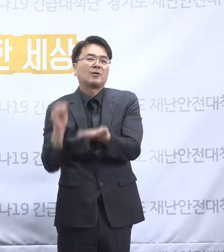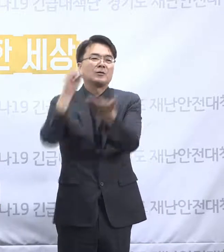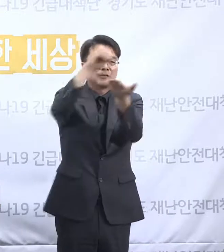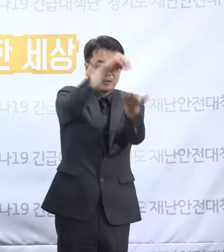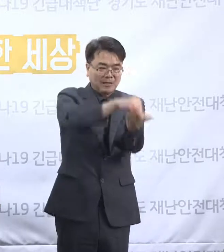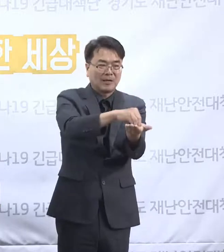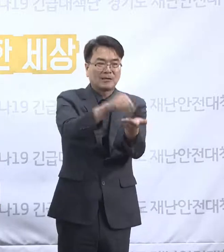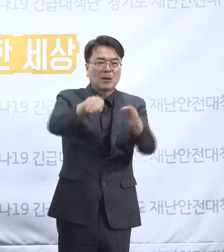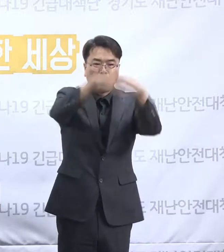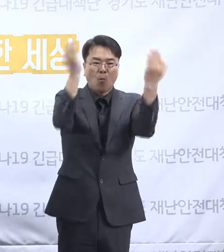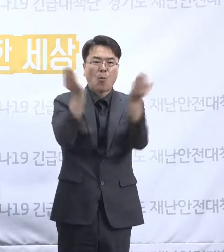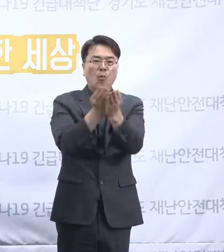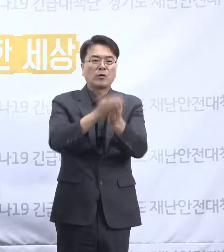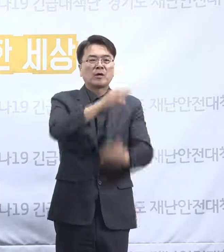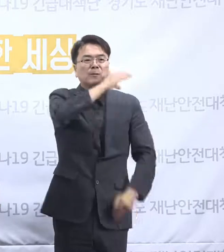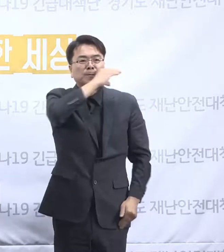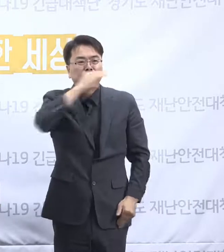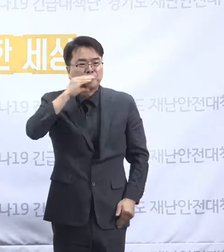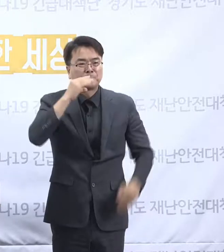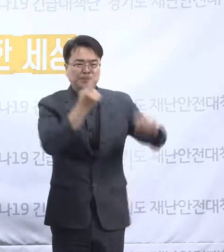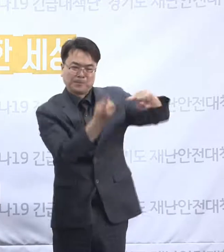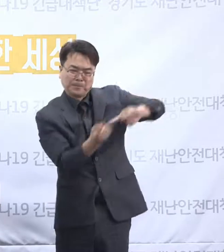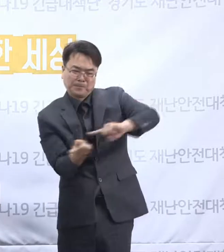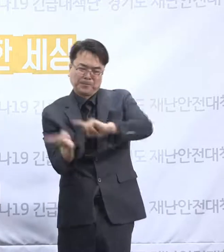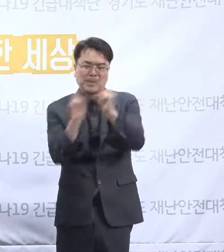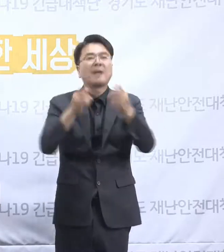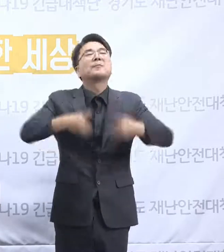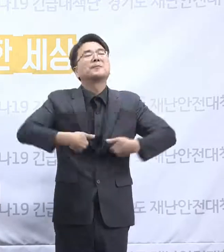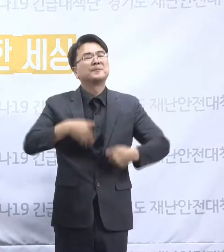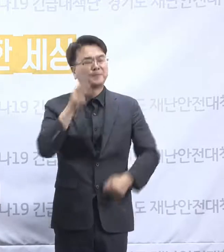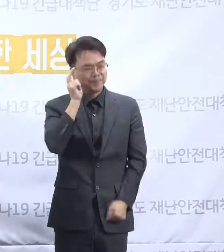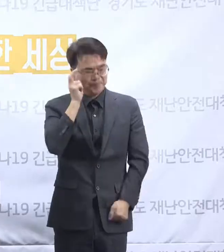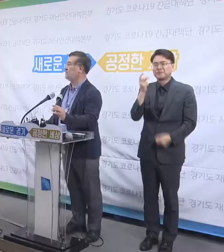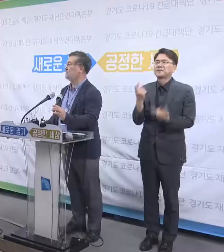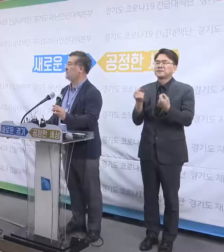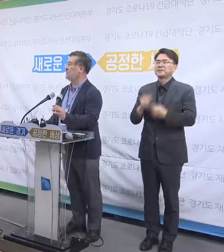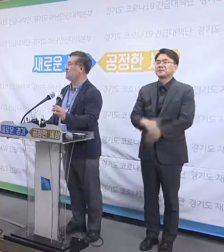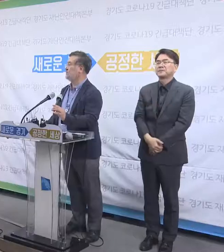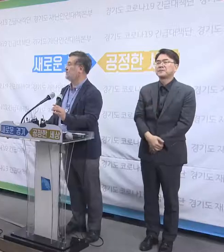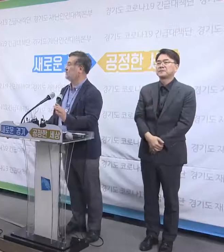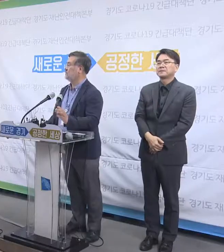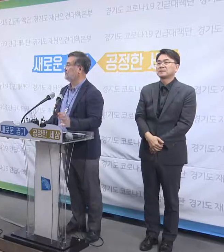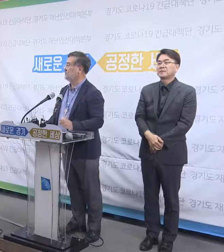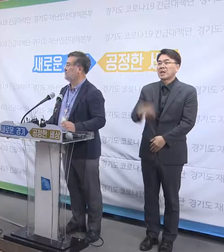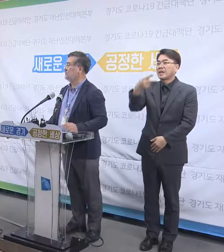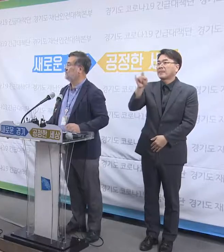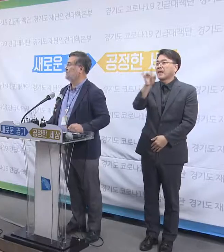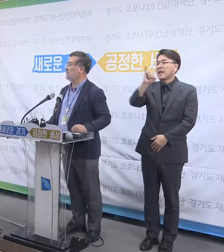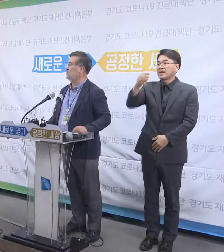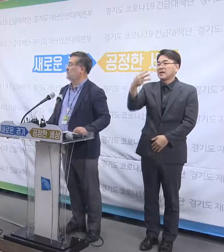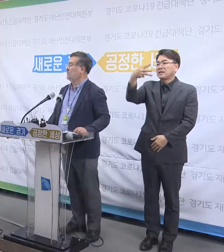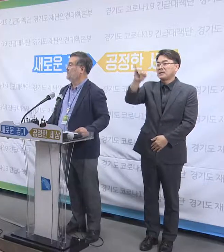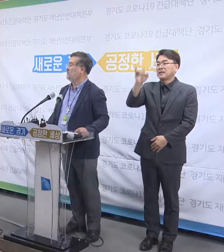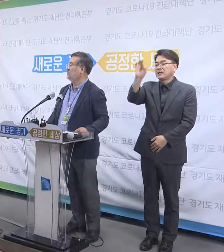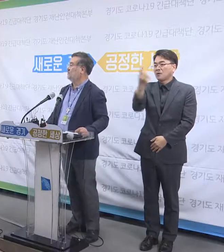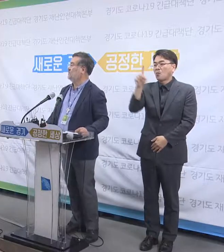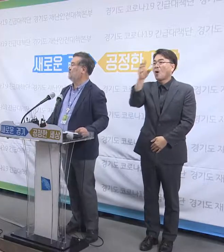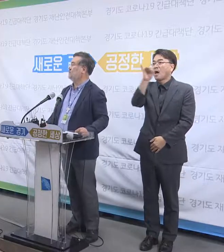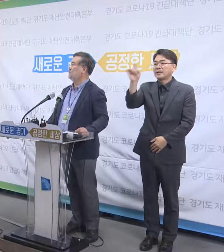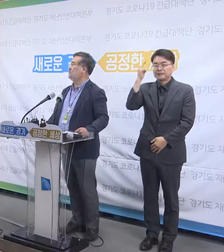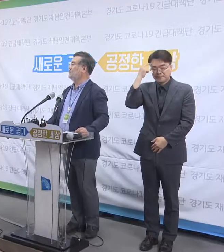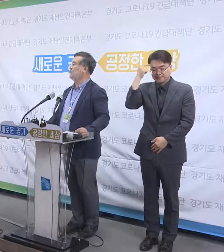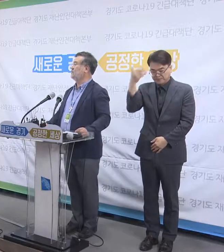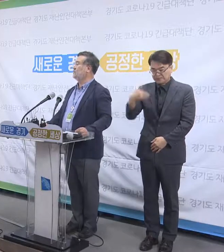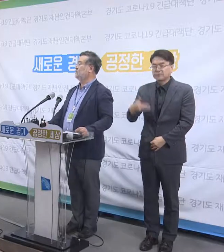것이 좋지 않는가 그런 개인적인 생각을 갖고 있습니다. 다음 데일리와이 이기준 기자님의